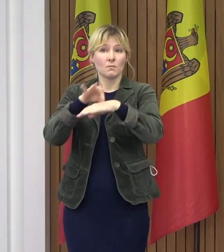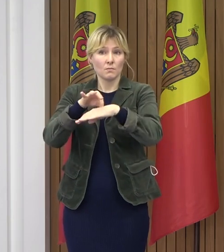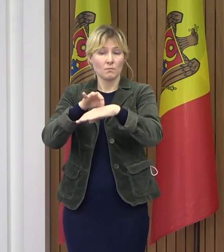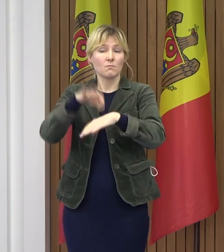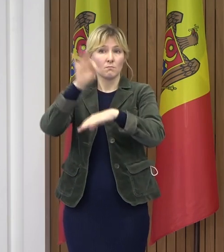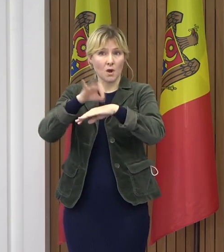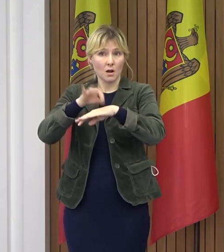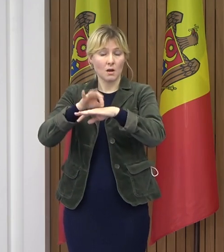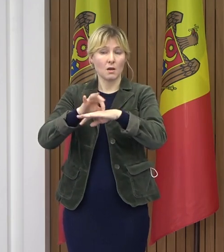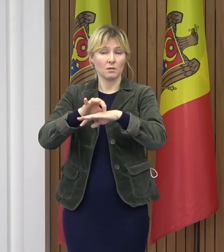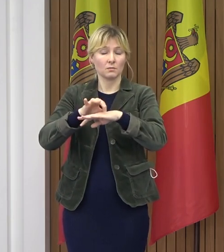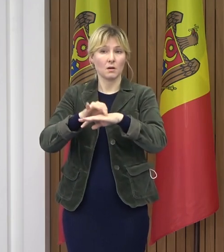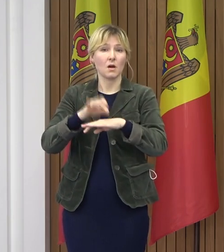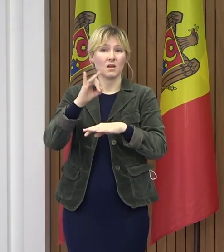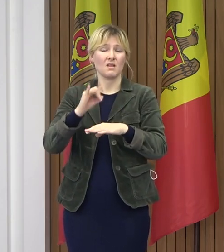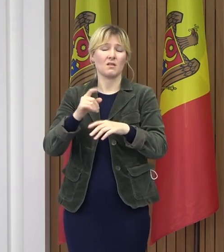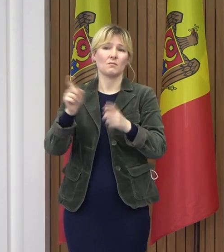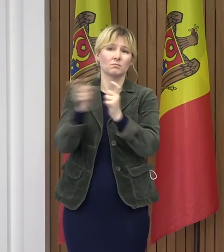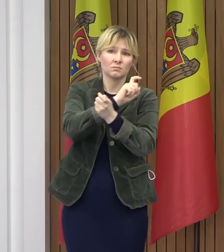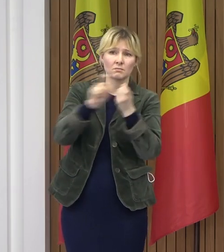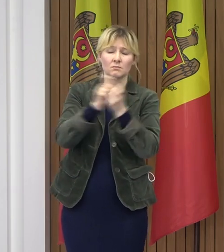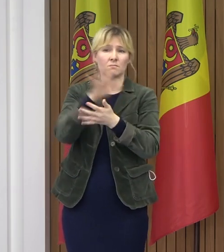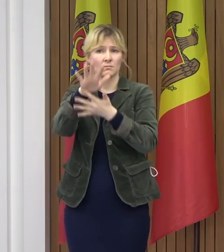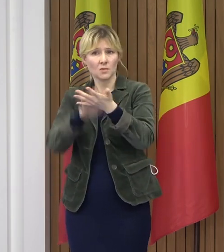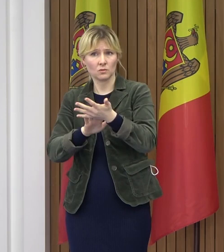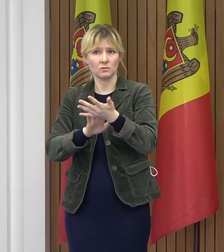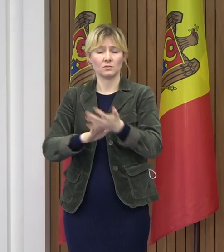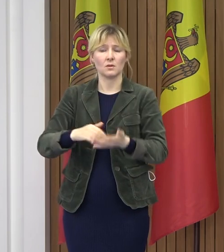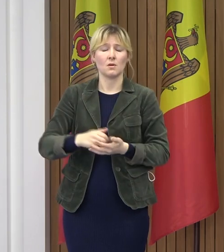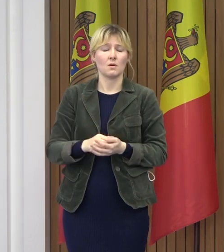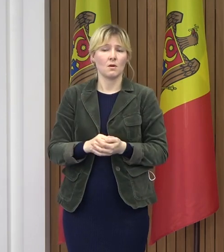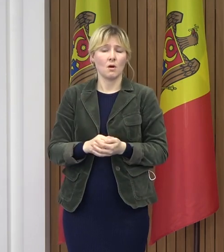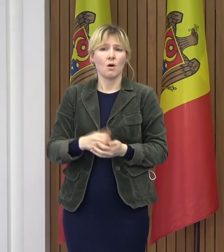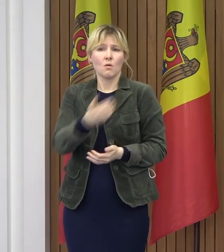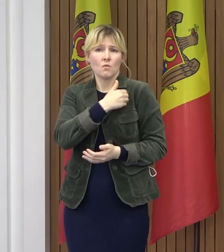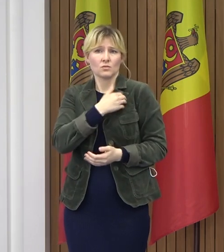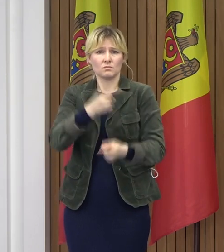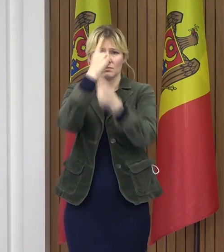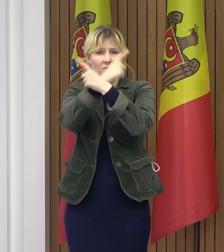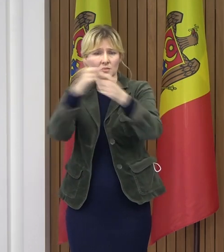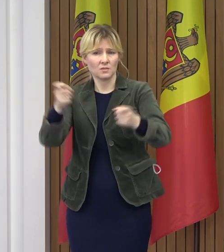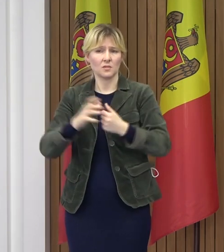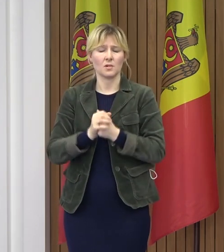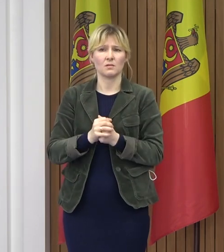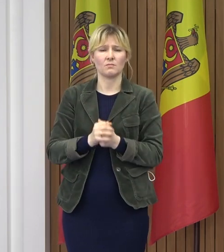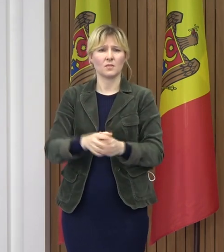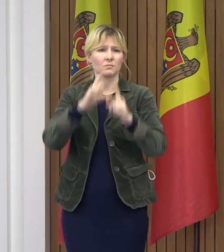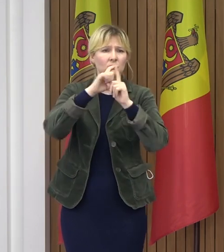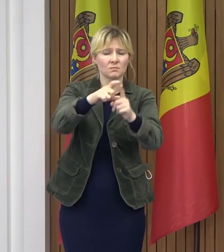după îndelungate dezbatere, efort de convingere, argumente,